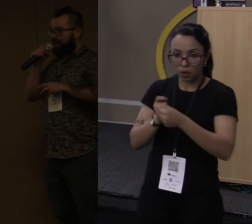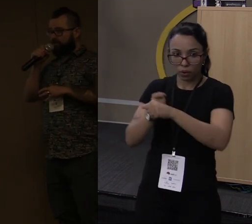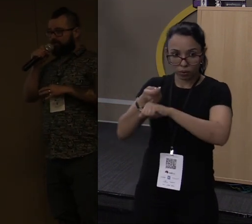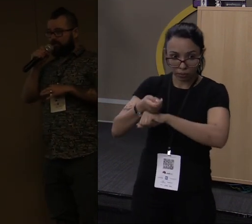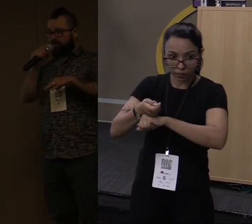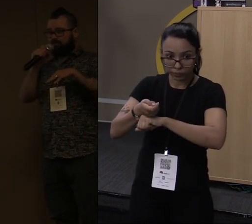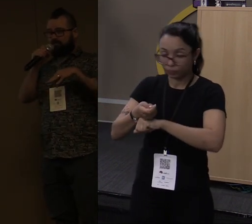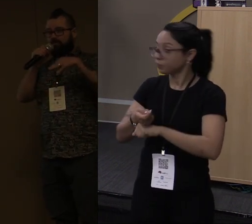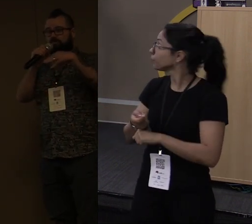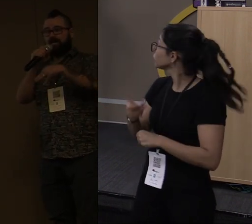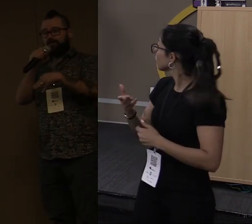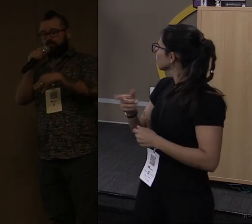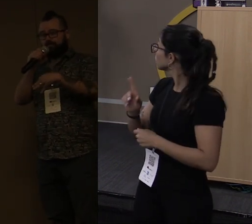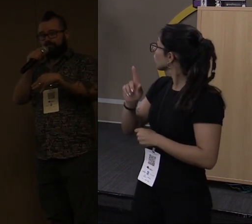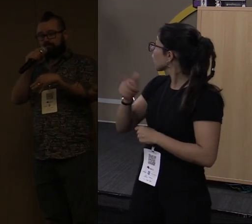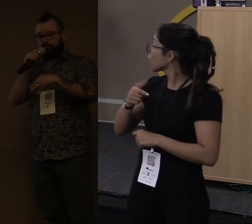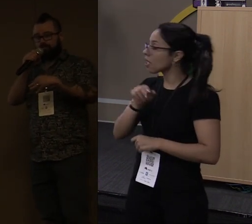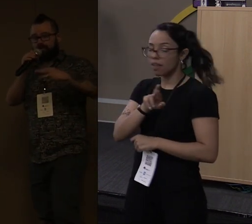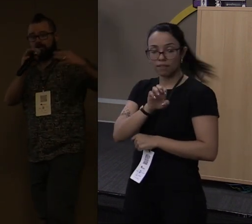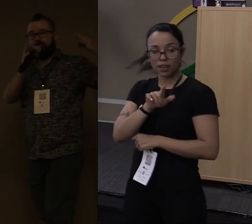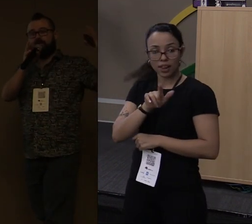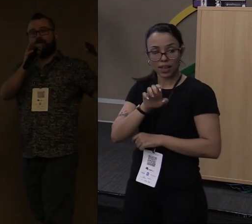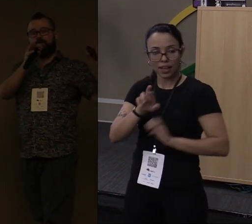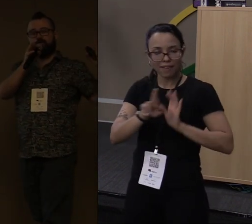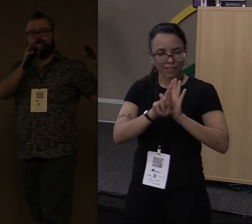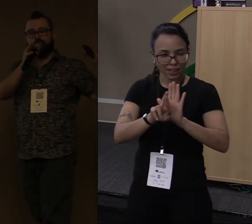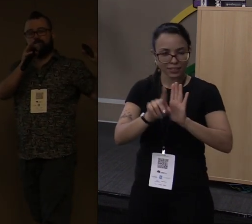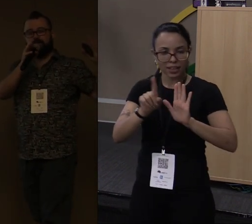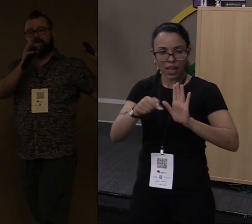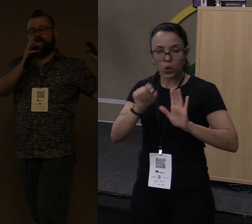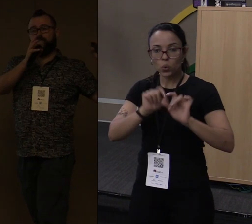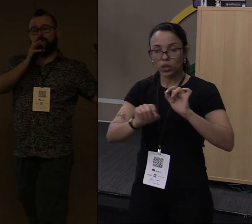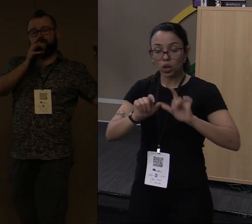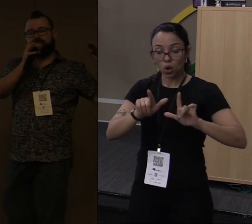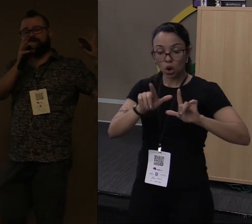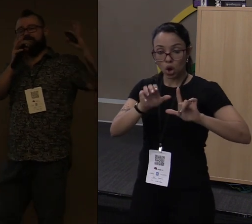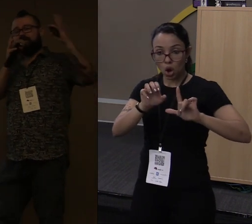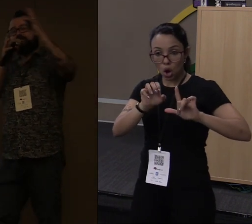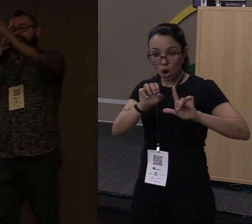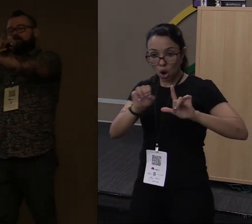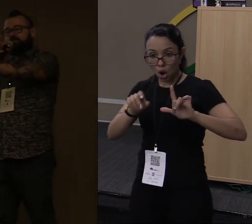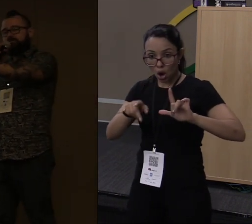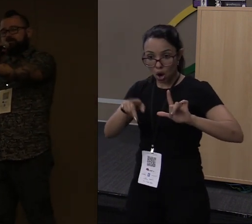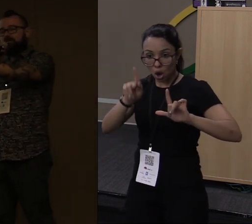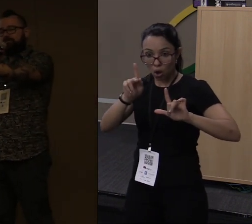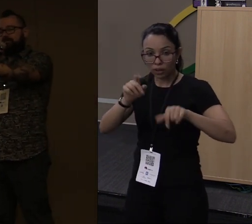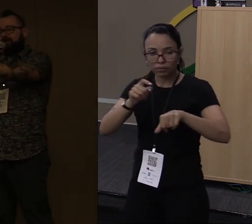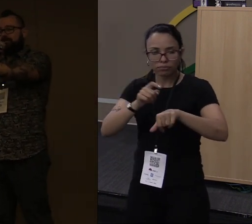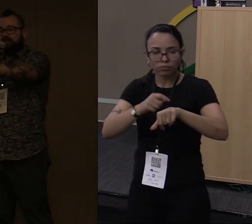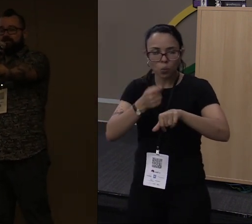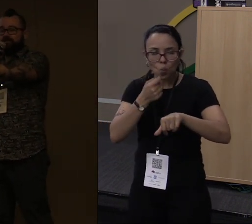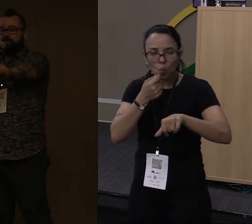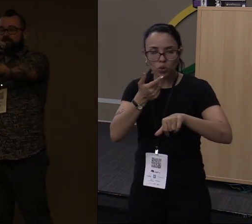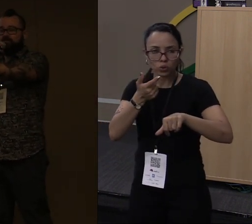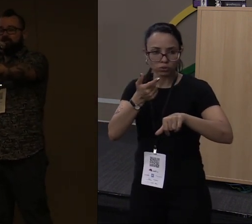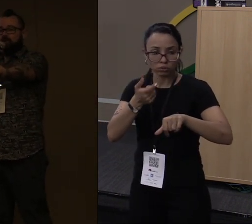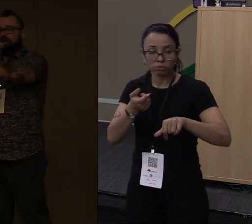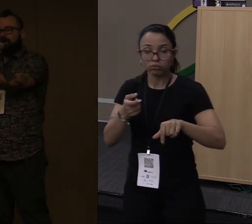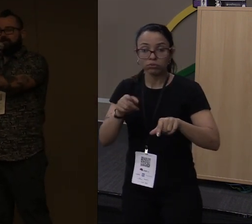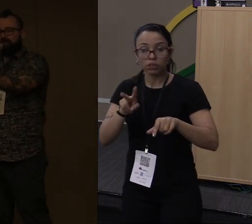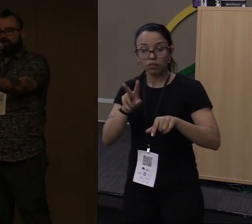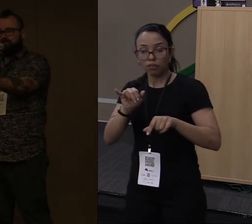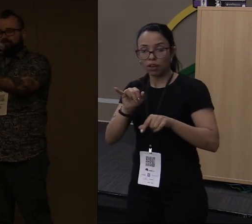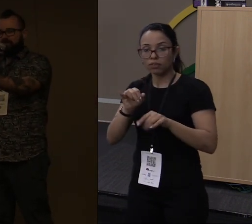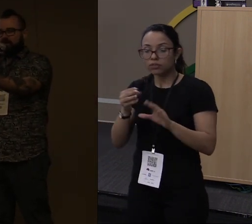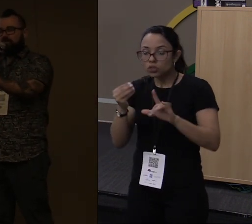temporário em cima de um dado. Então eu tenho uma lista, eu passo essa referência para uma função, significou que eu estou